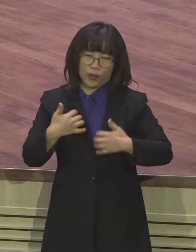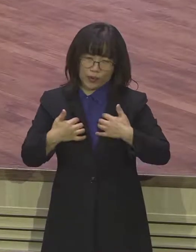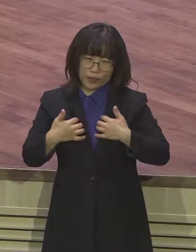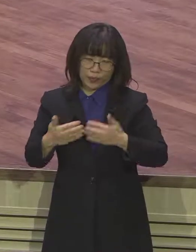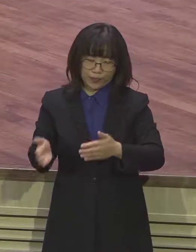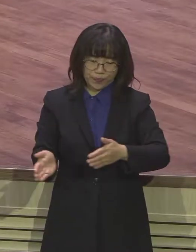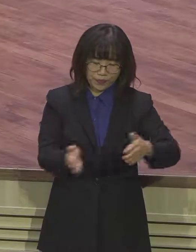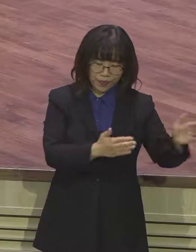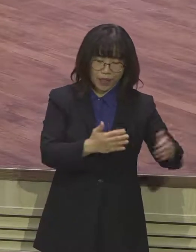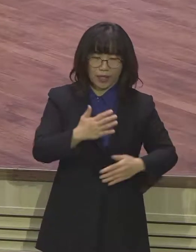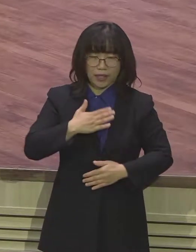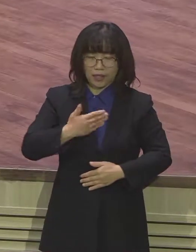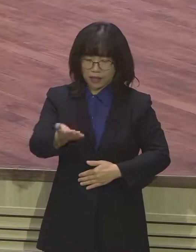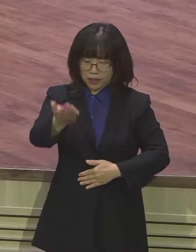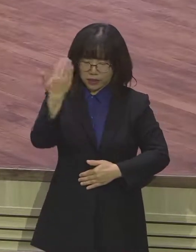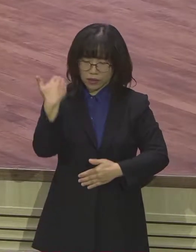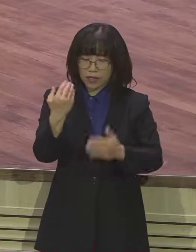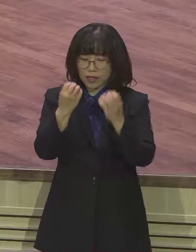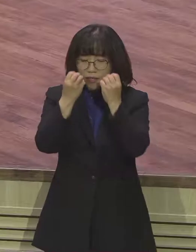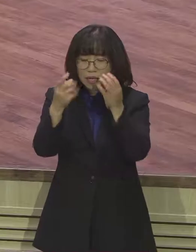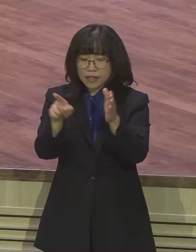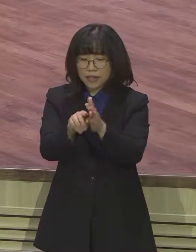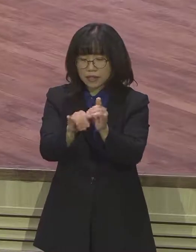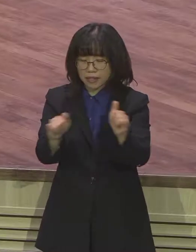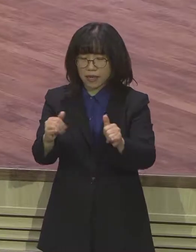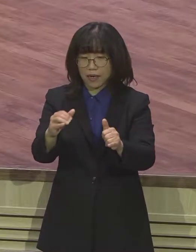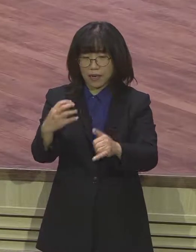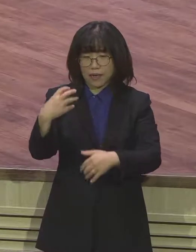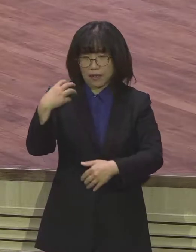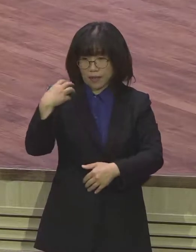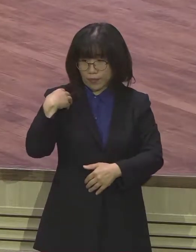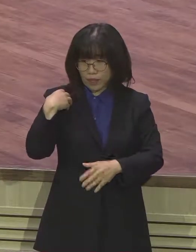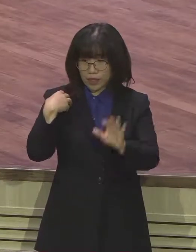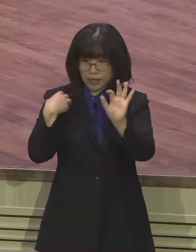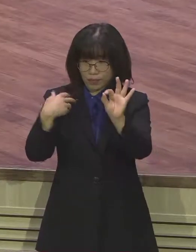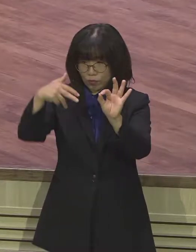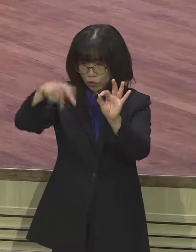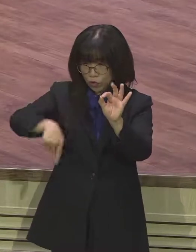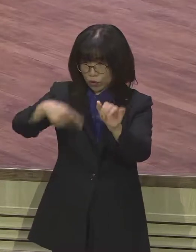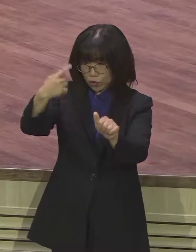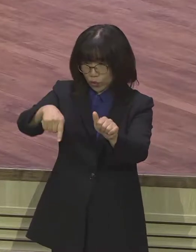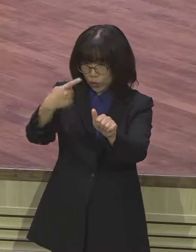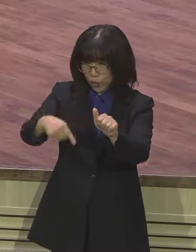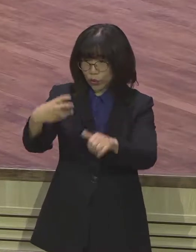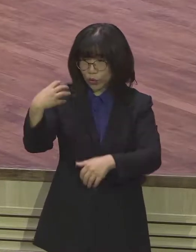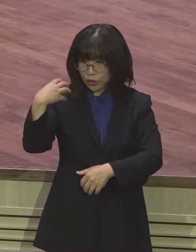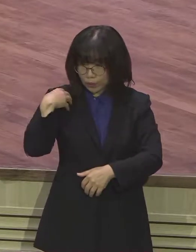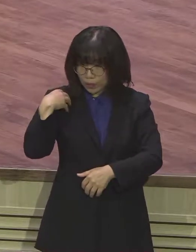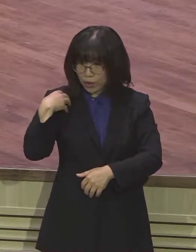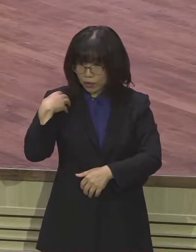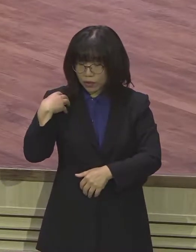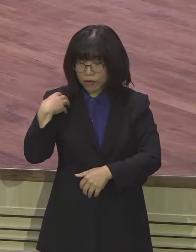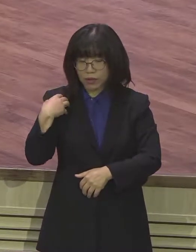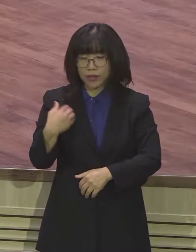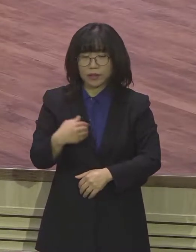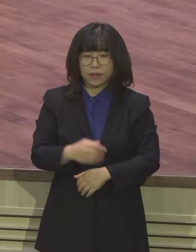말씀이 문득 생각이 납니다 그때 새가족 10주 과정이 있었는데 그때 새가족이 10주 과정 때 일어나서